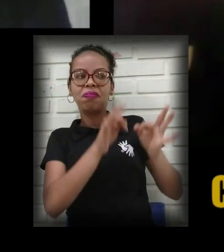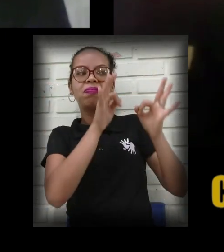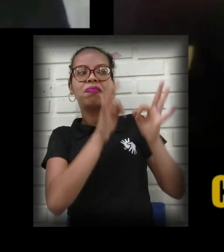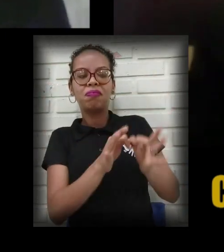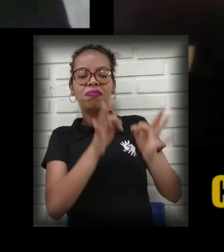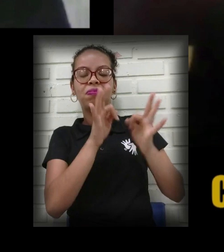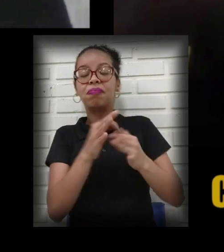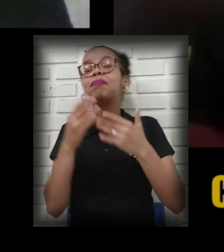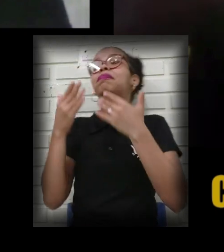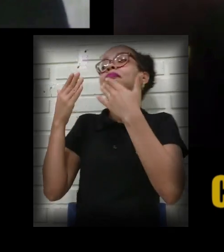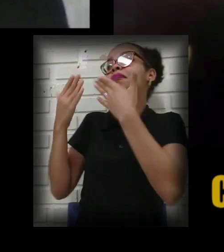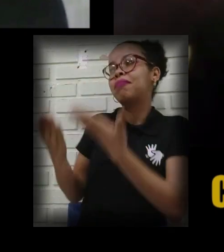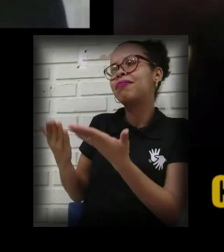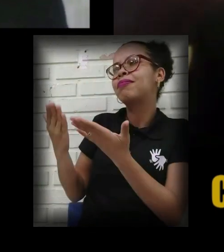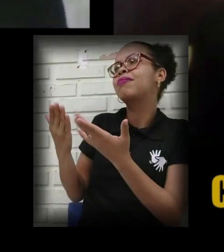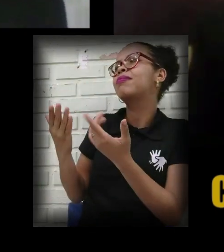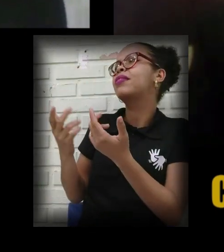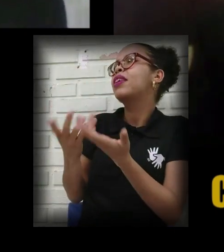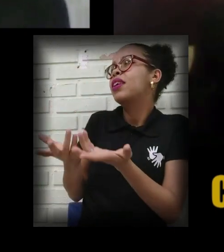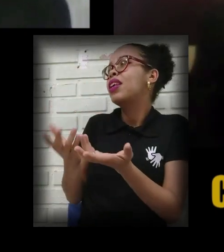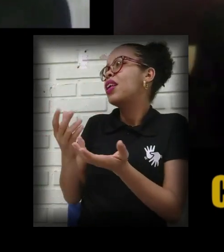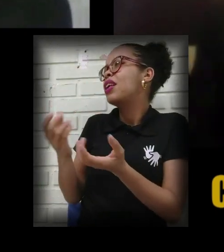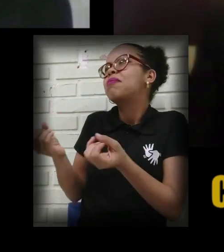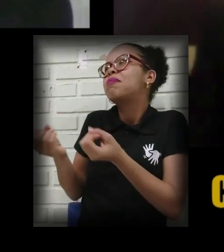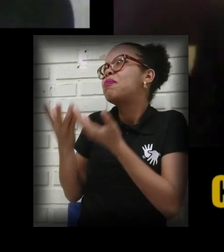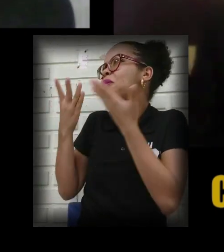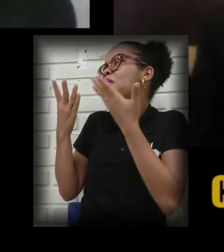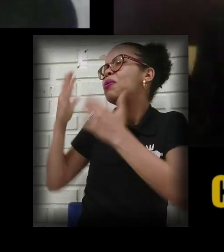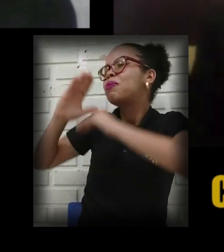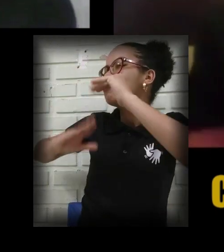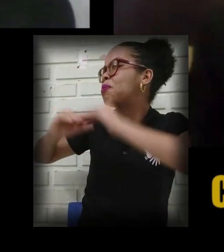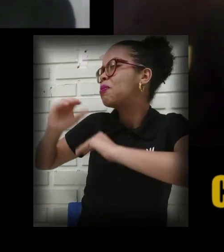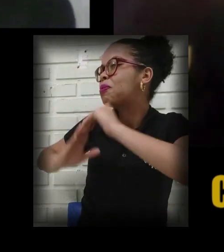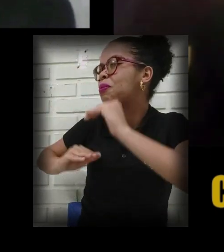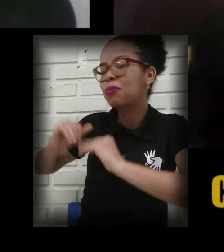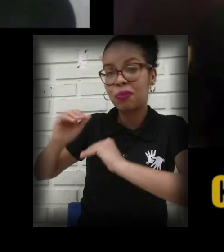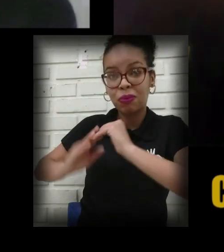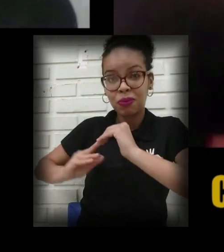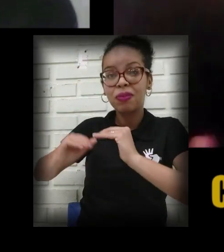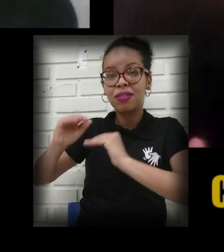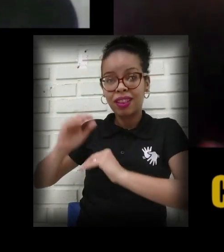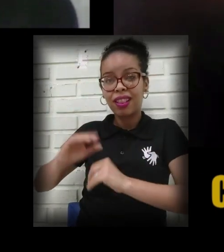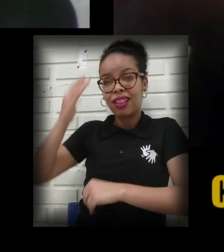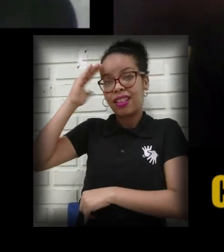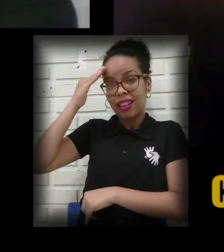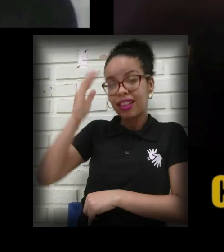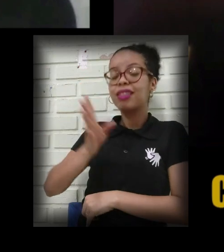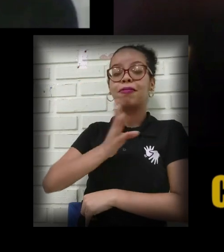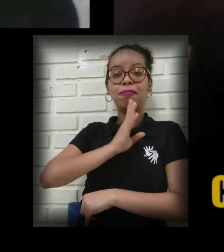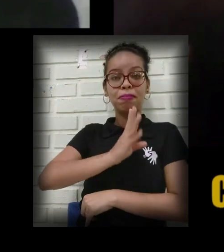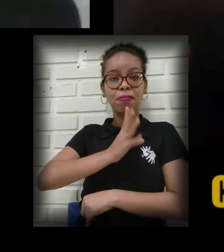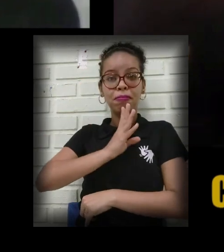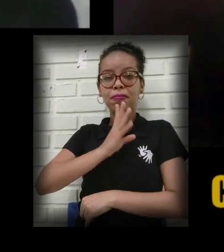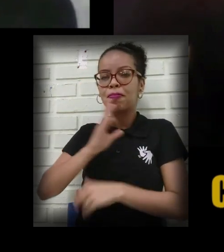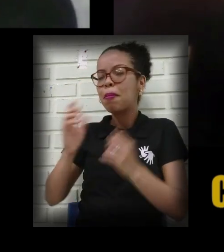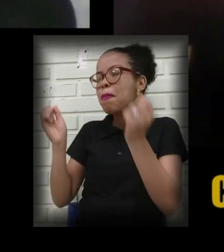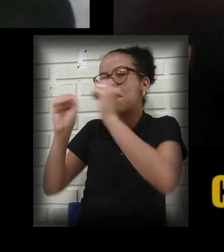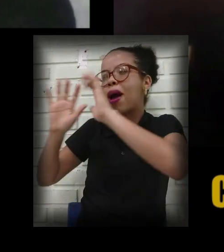E é isso. Torna essa profissão, torna esse entendimento, esse conhecimento muito mágico e muito